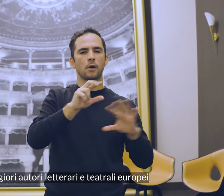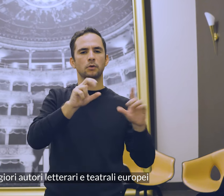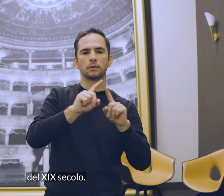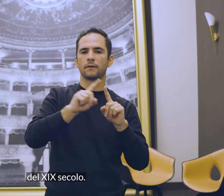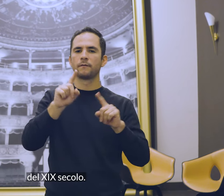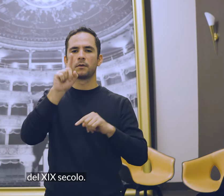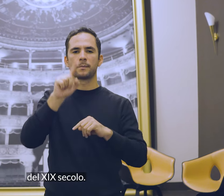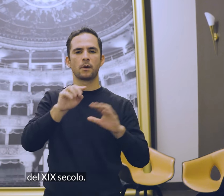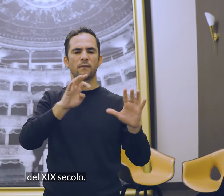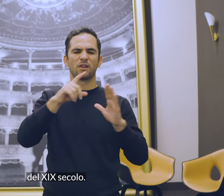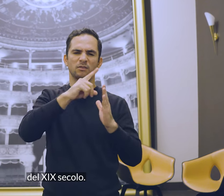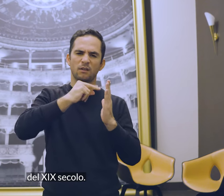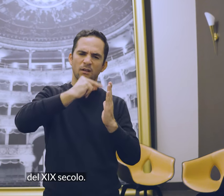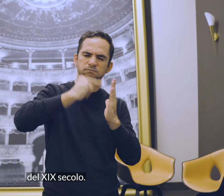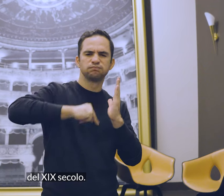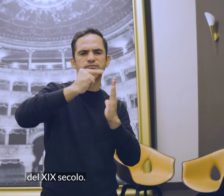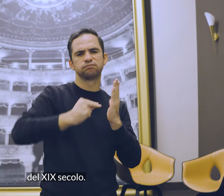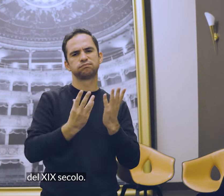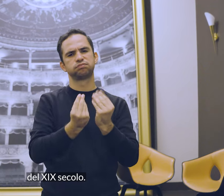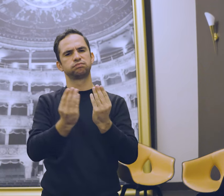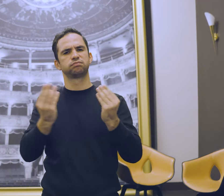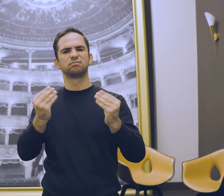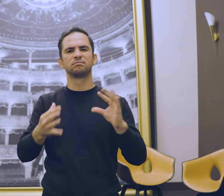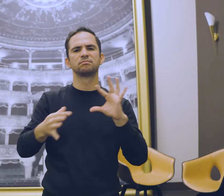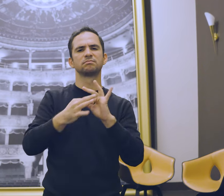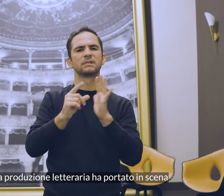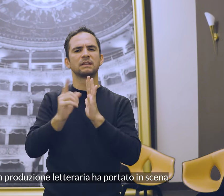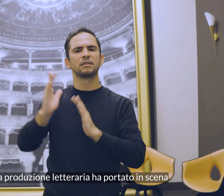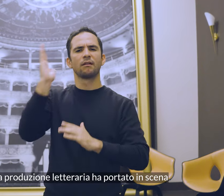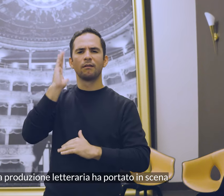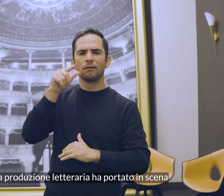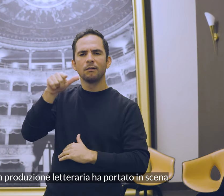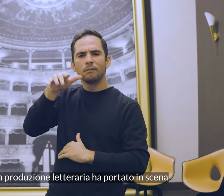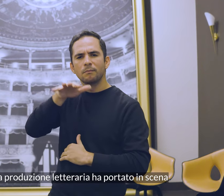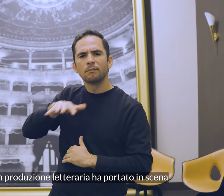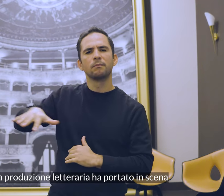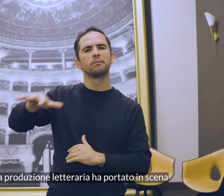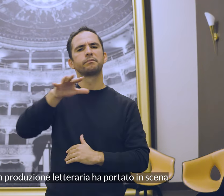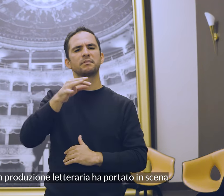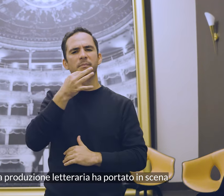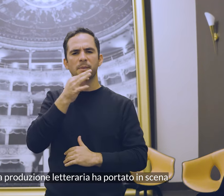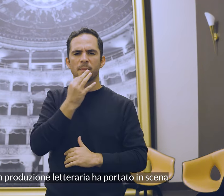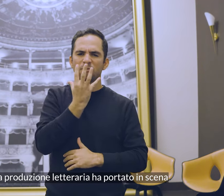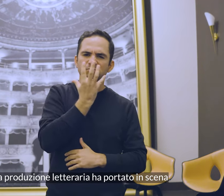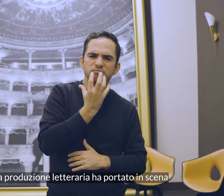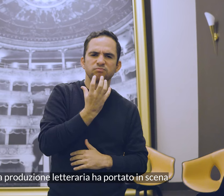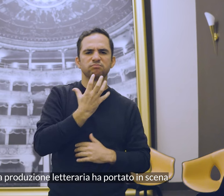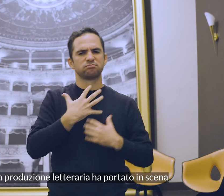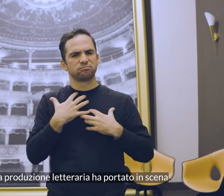del XIX secolo. Nella sua ricca produzione letteraria ha portato in scena